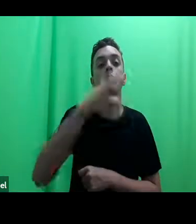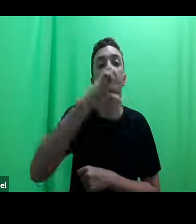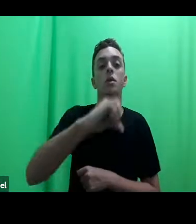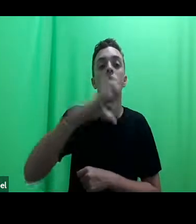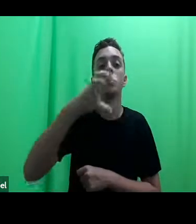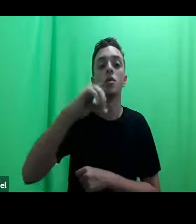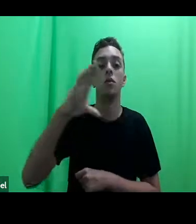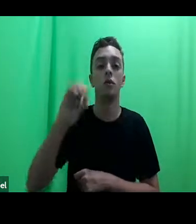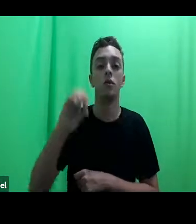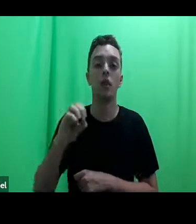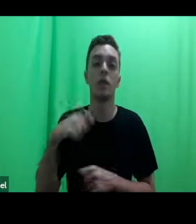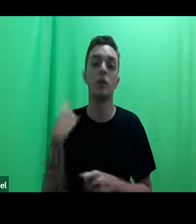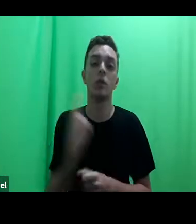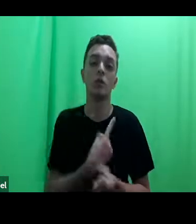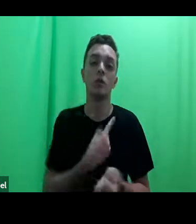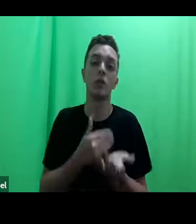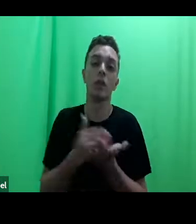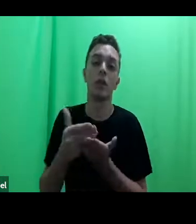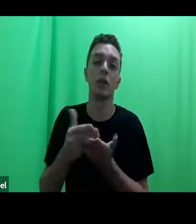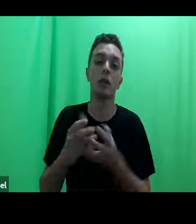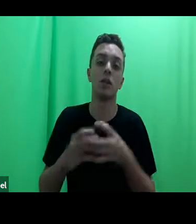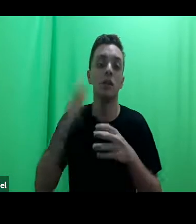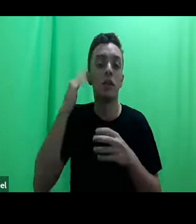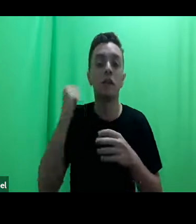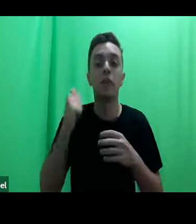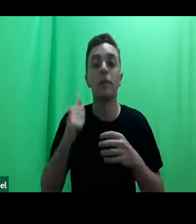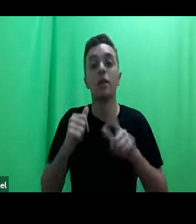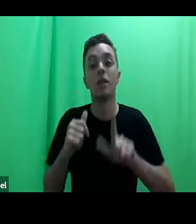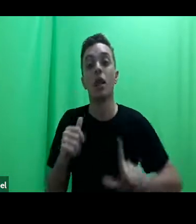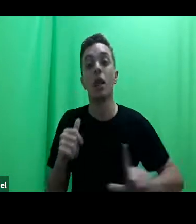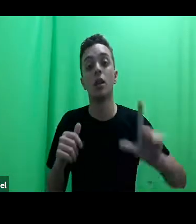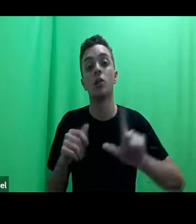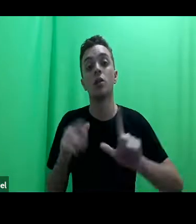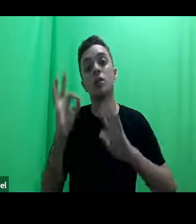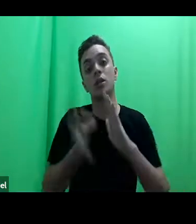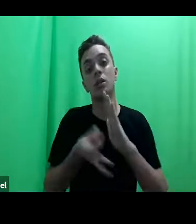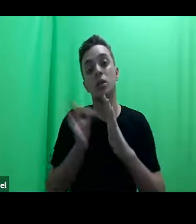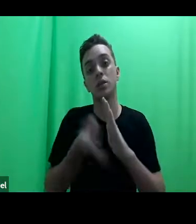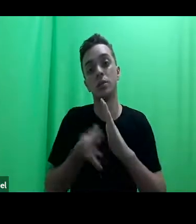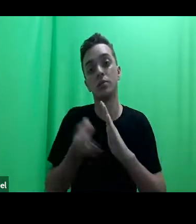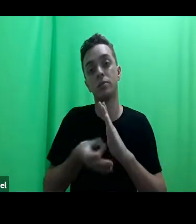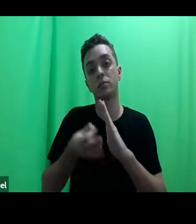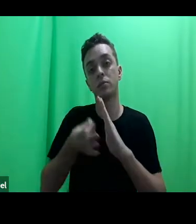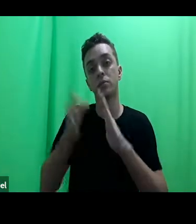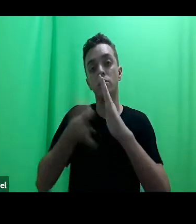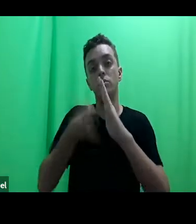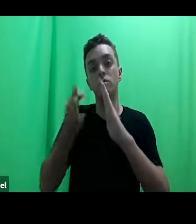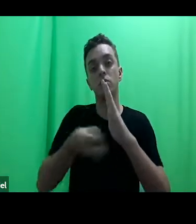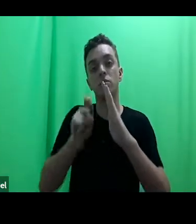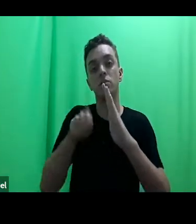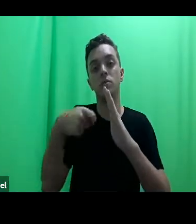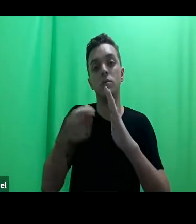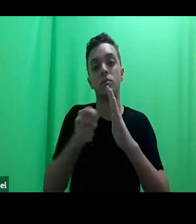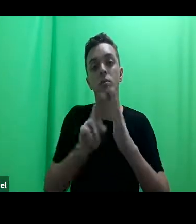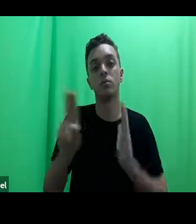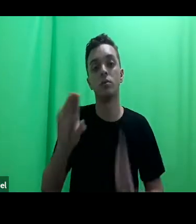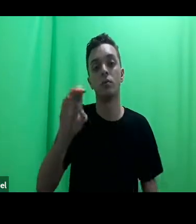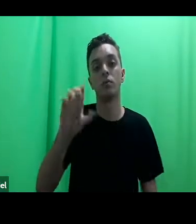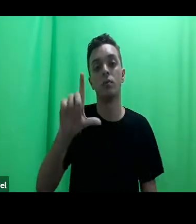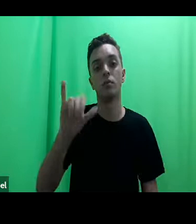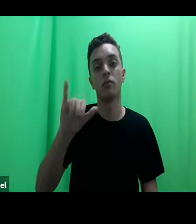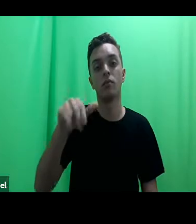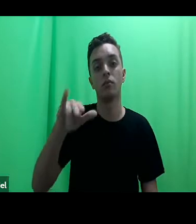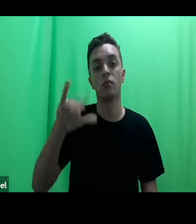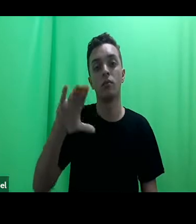designar as práticas, segundo a literatura, das clínicas jurídicas de interesse público desenvolvidas nas